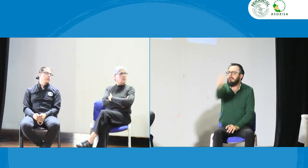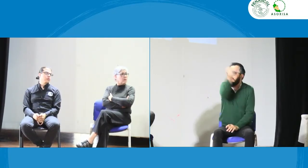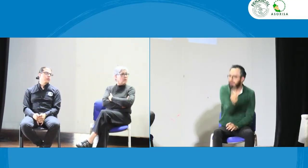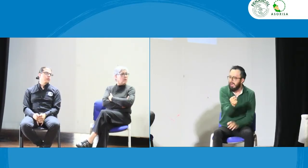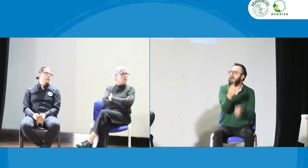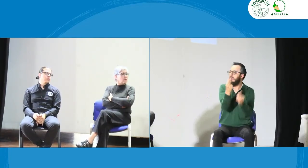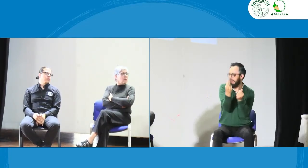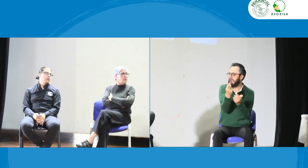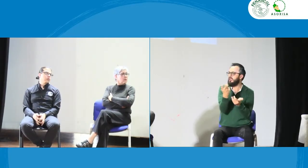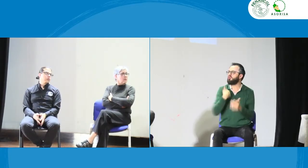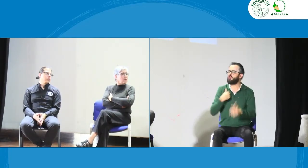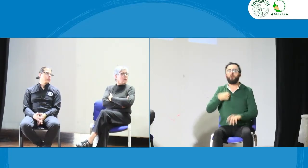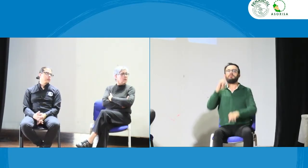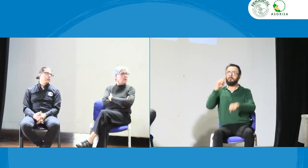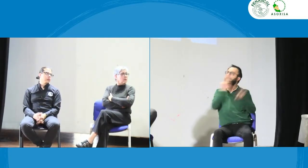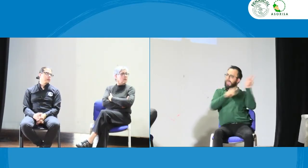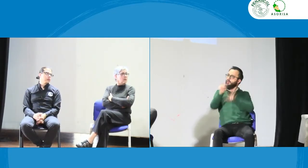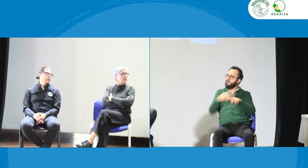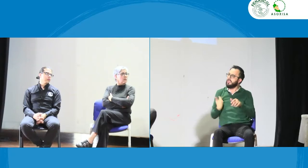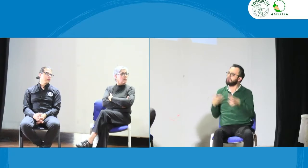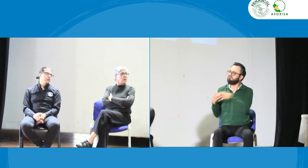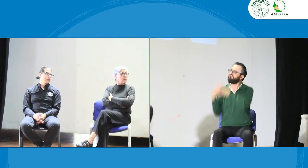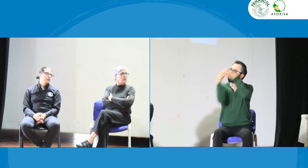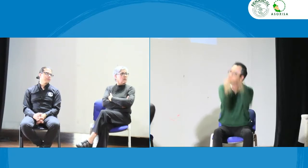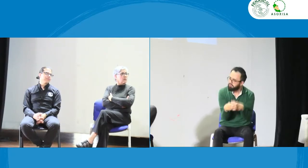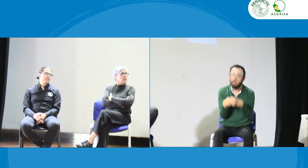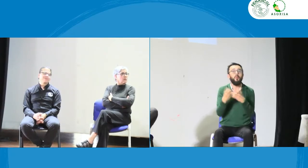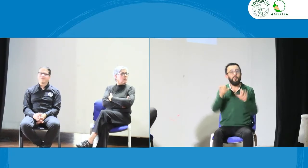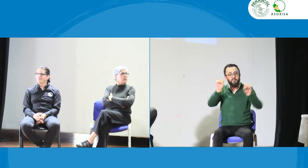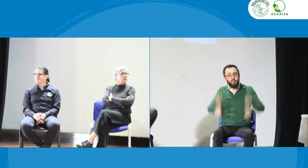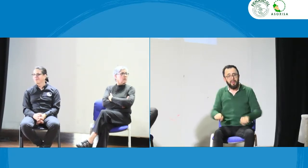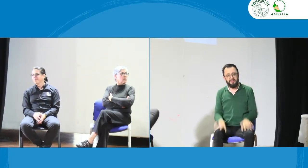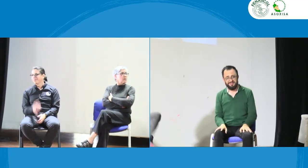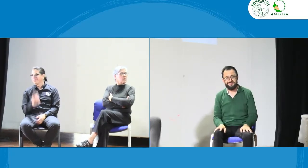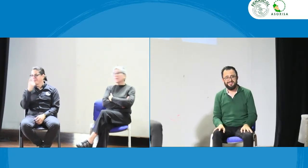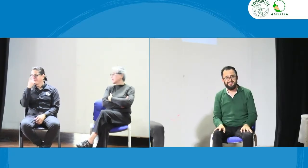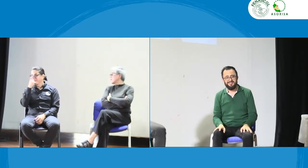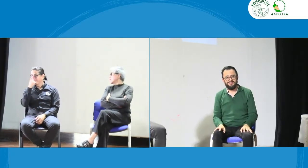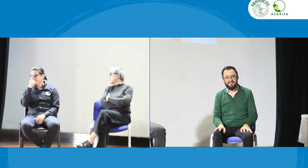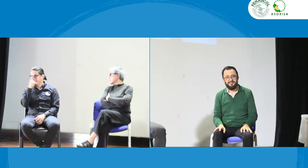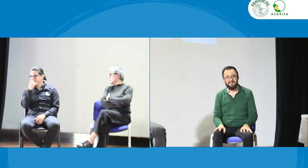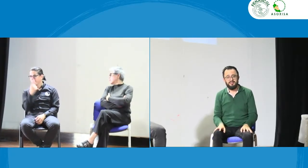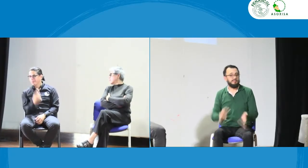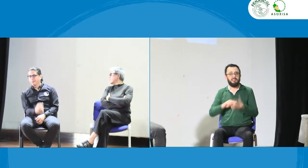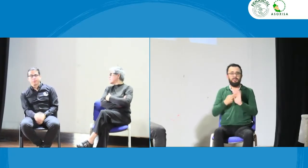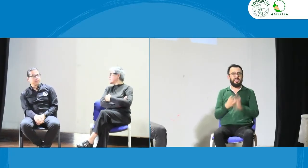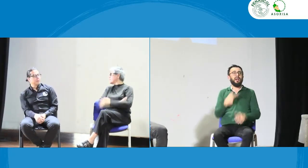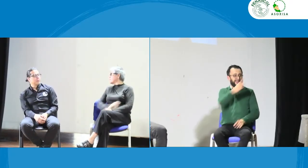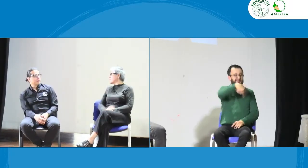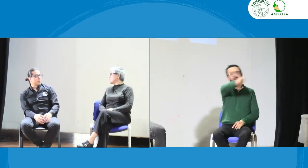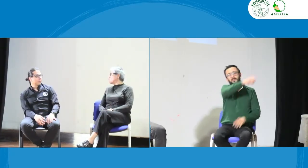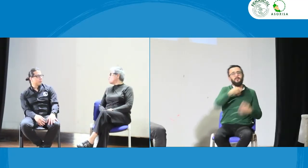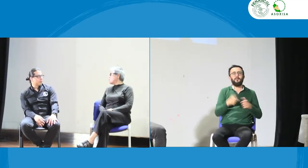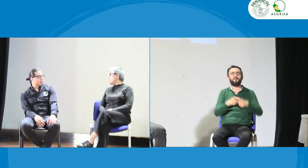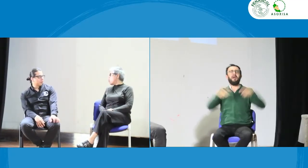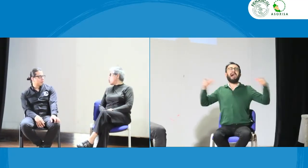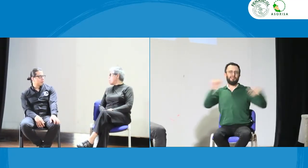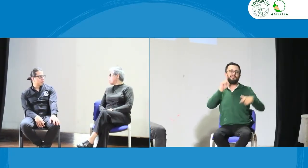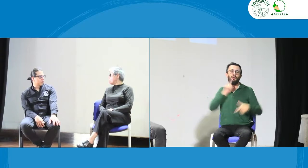en los diferentes proyectos o cosas que hagan las entidades de gobierno las alcaldías con todo se puede hacer lo mismo esta clase de